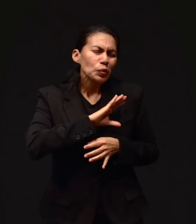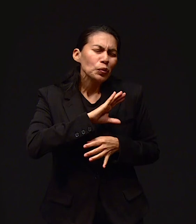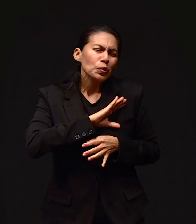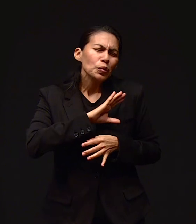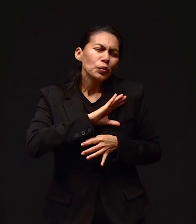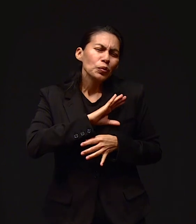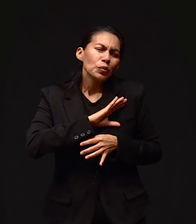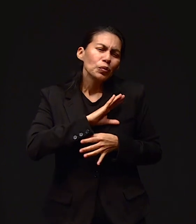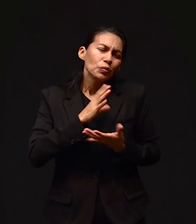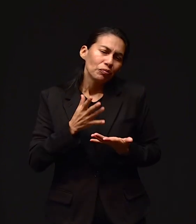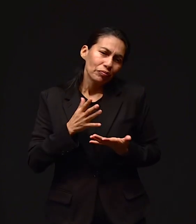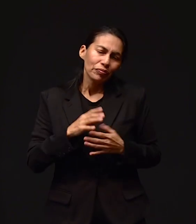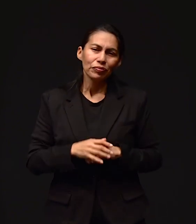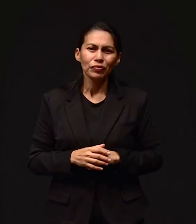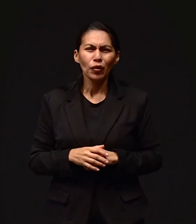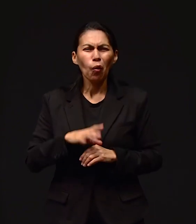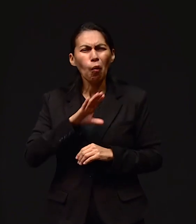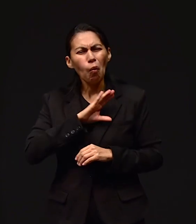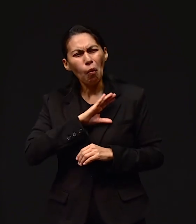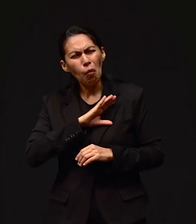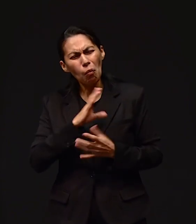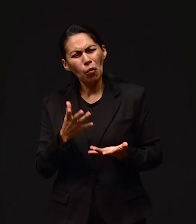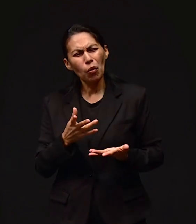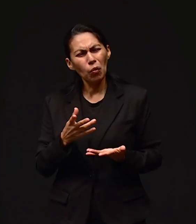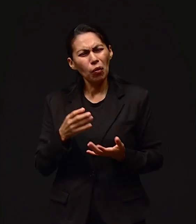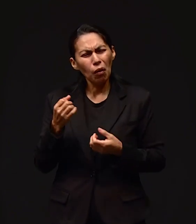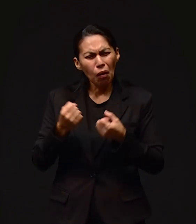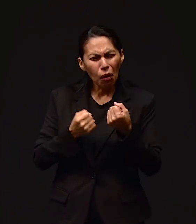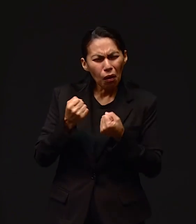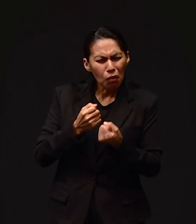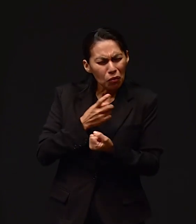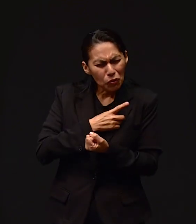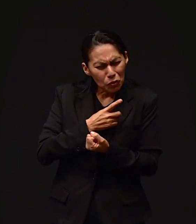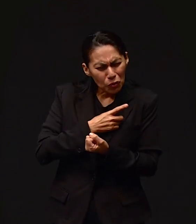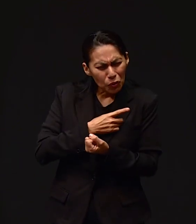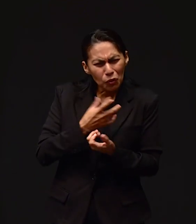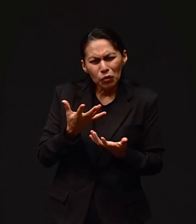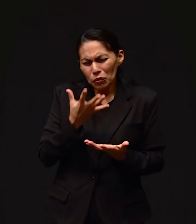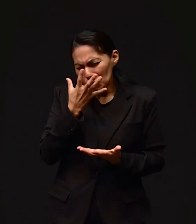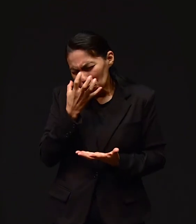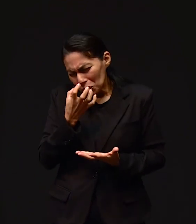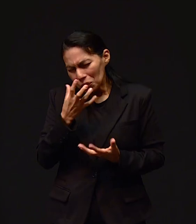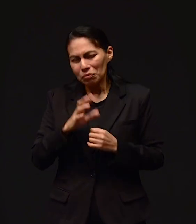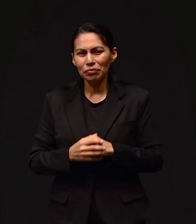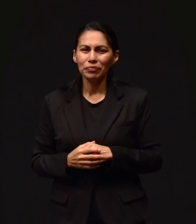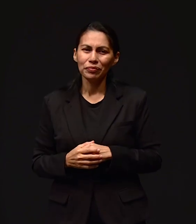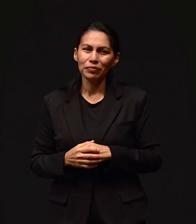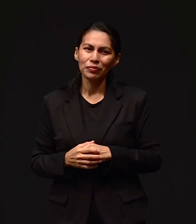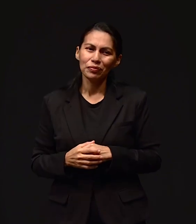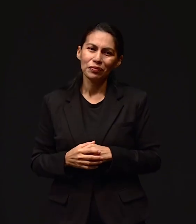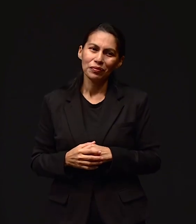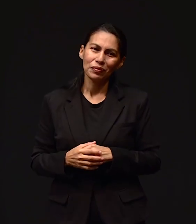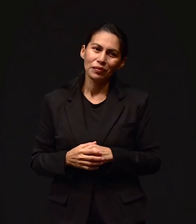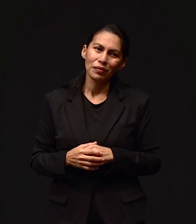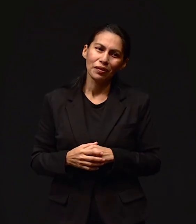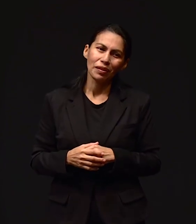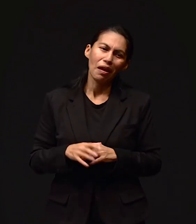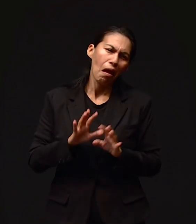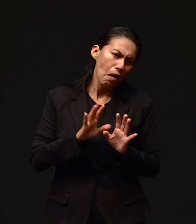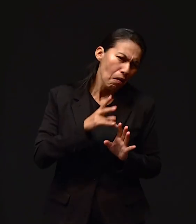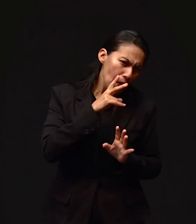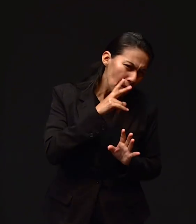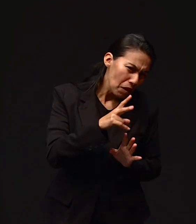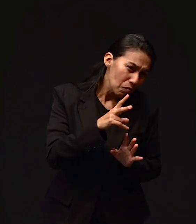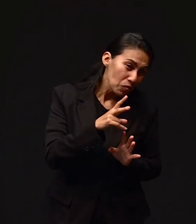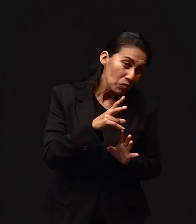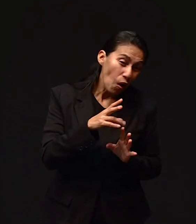ternura, porque pobrecito, mesurito, como estaba ahí triste, solo. Y entonces, ya lo